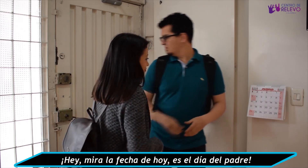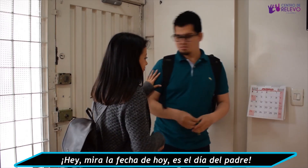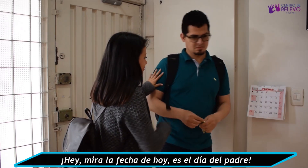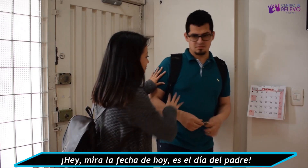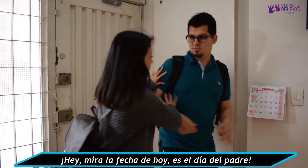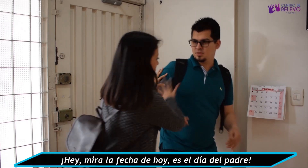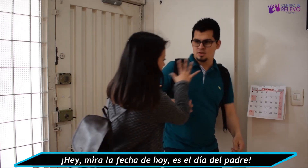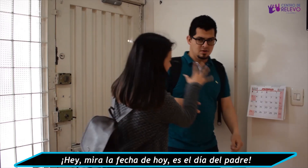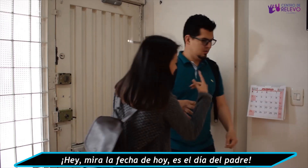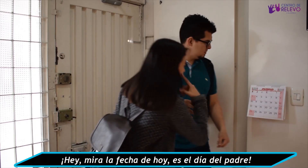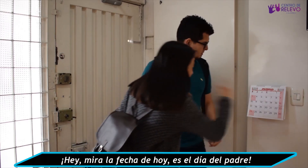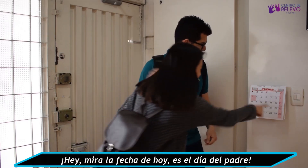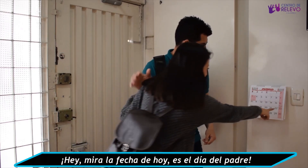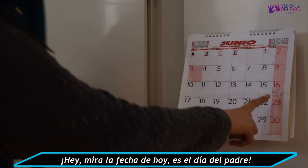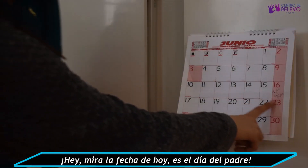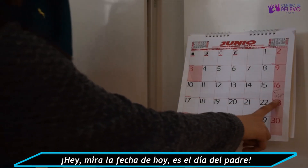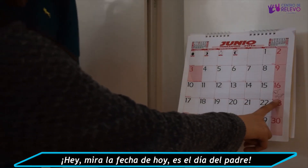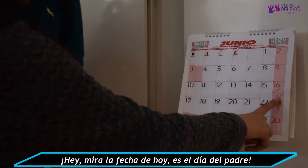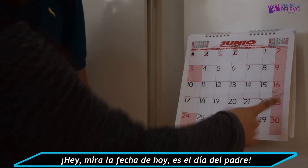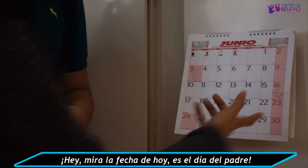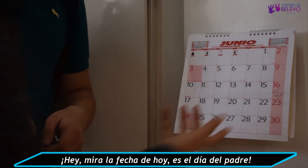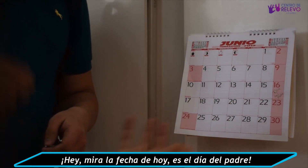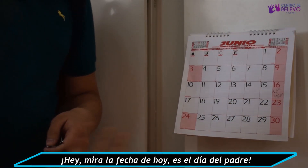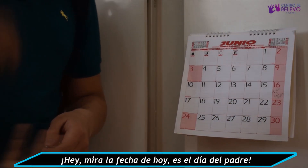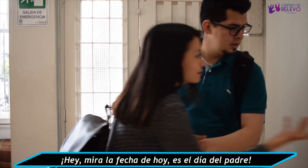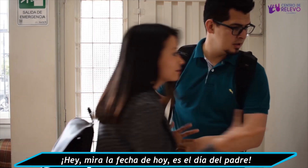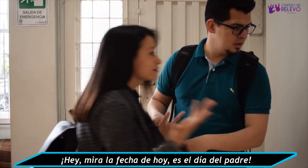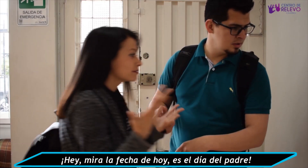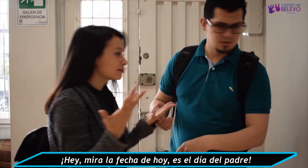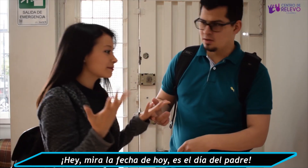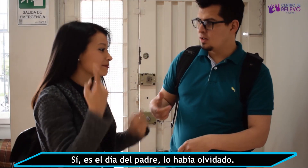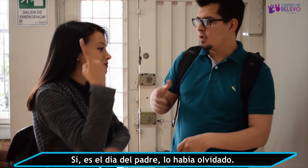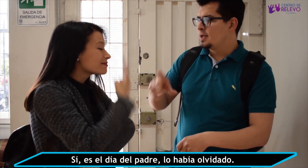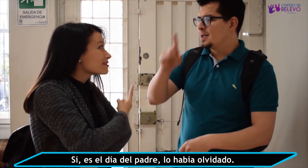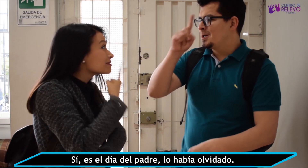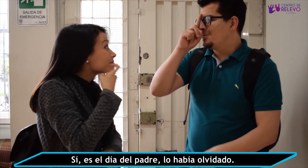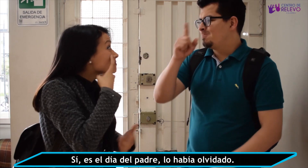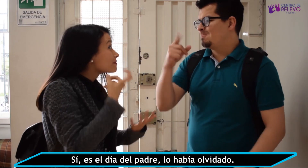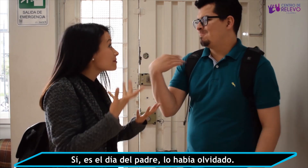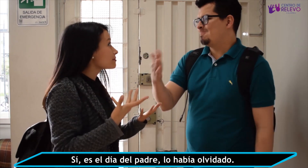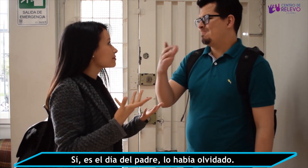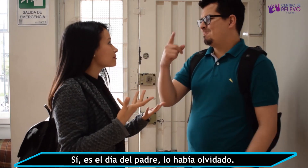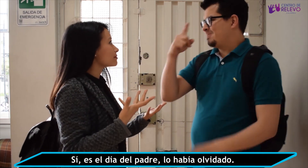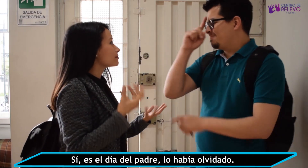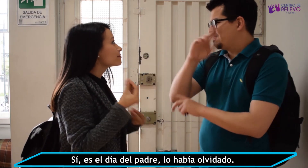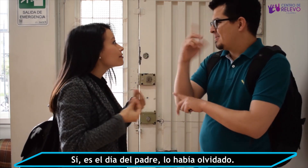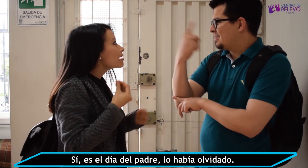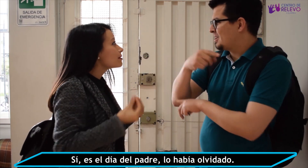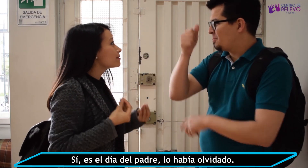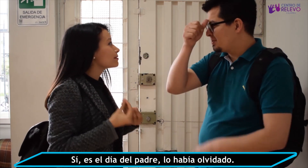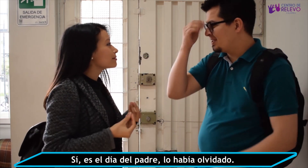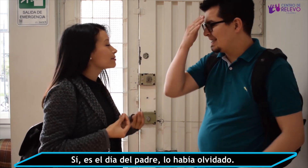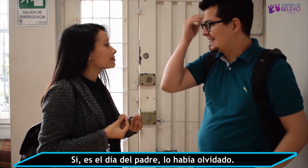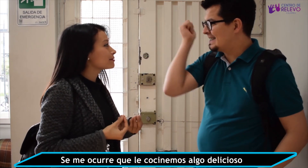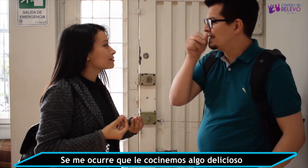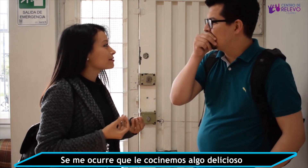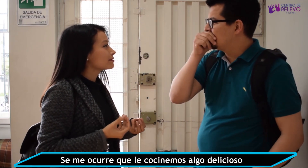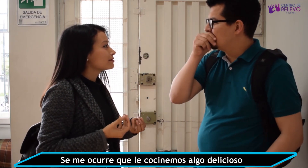¡Ey! ¡Mira la fecha de hoy! ¡Es el Día del Padre! ¡Sí! ¡Es el Día del Padre! ¡Lo había olvidado! Se me ocurre que le